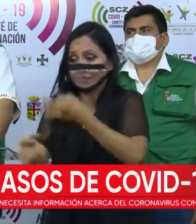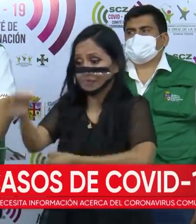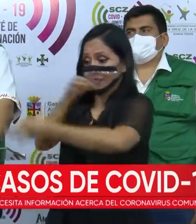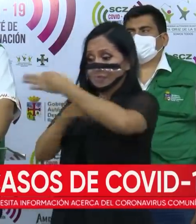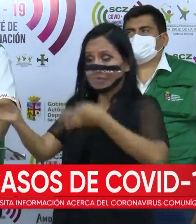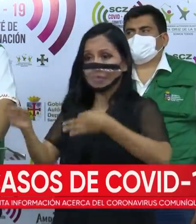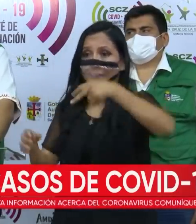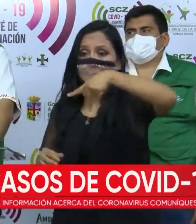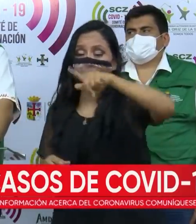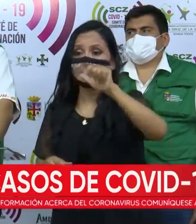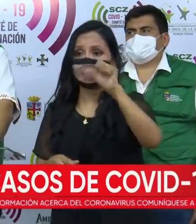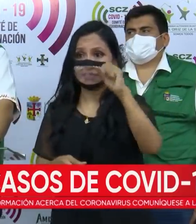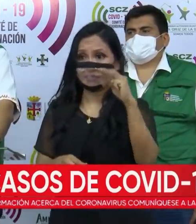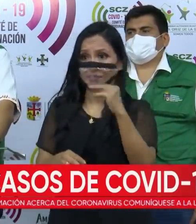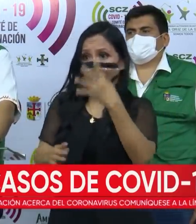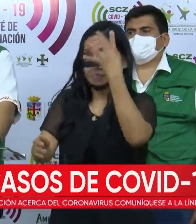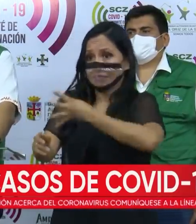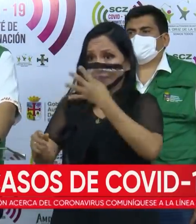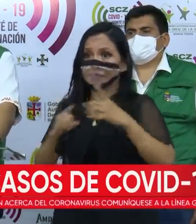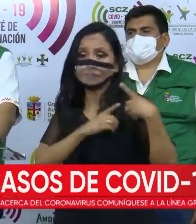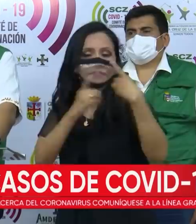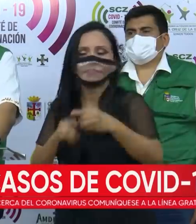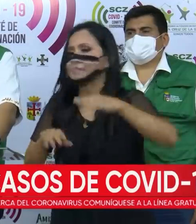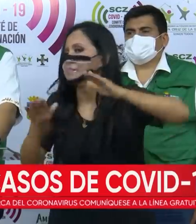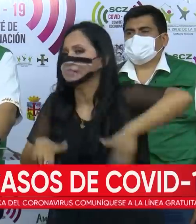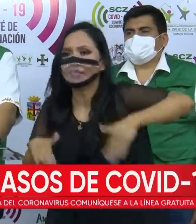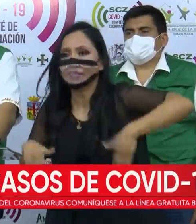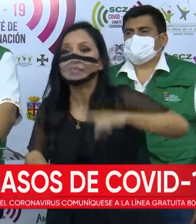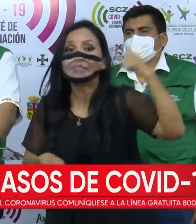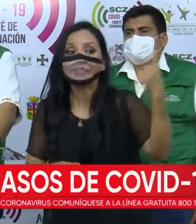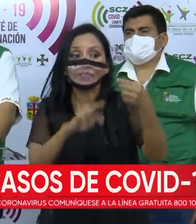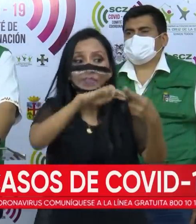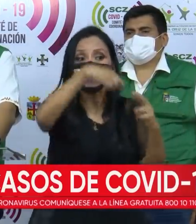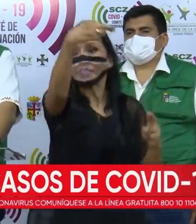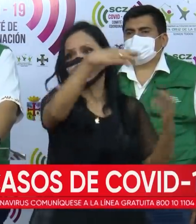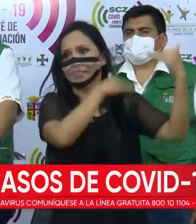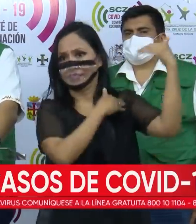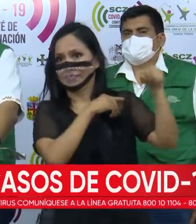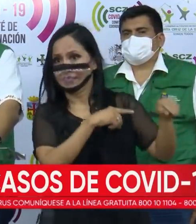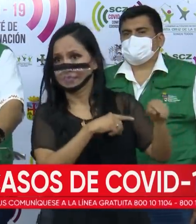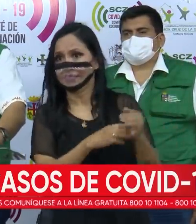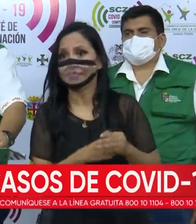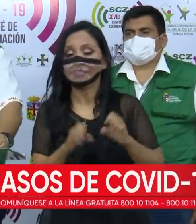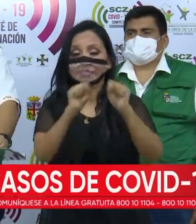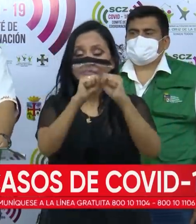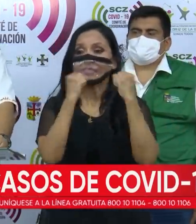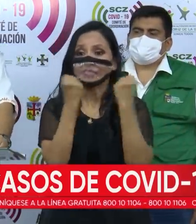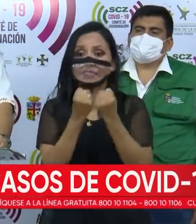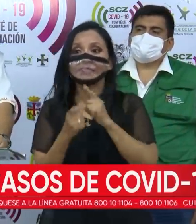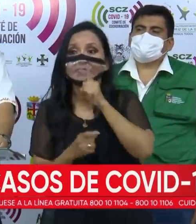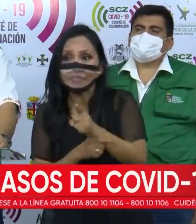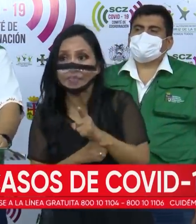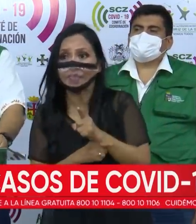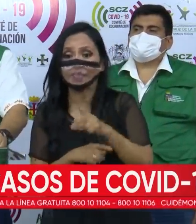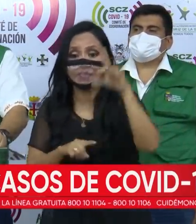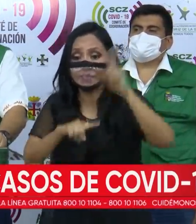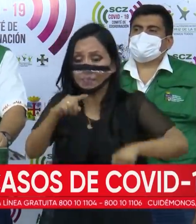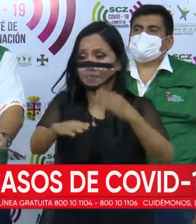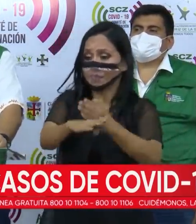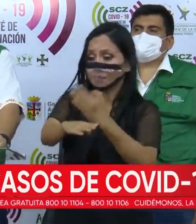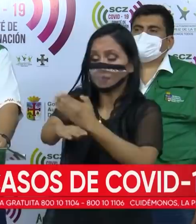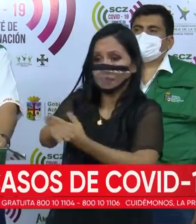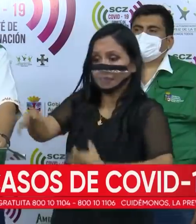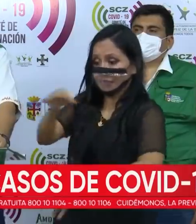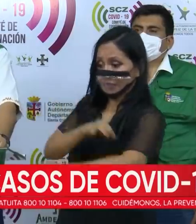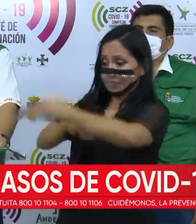de plasma, que también puede ser un servicio que lo pueden hacer. Mientras la seguridad social no puede hacer el procedimiento de